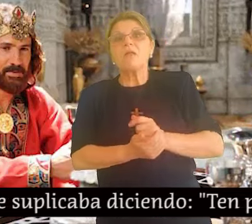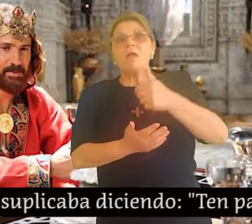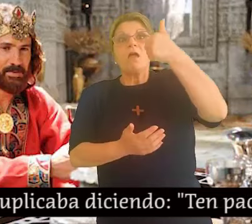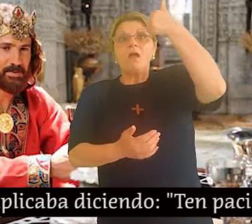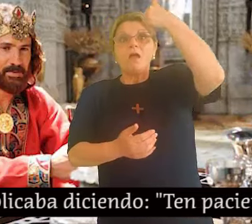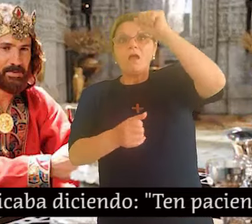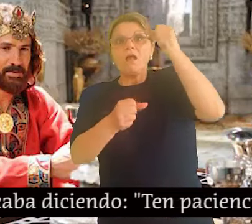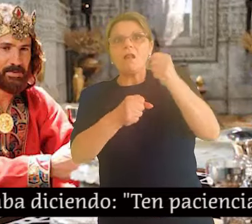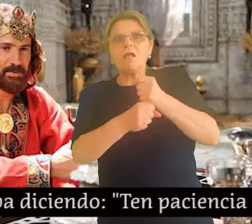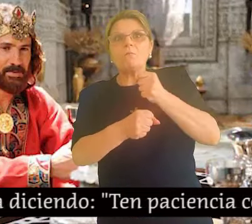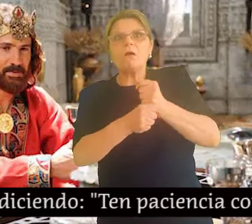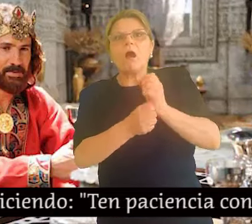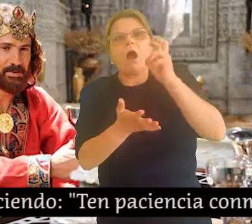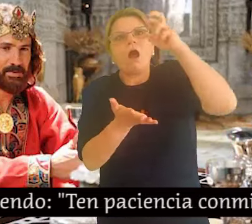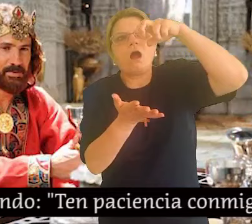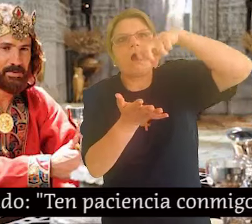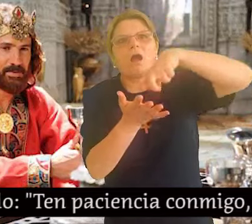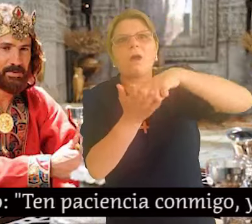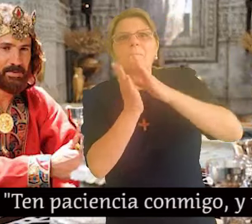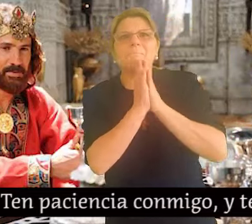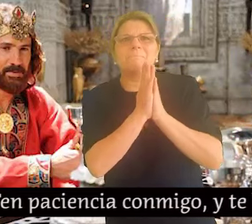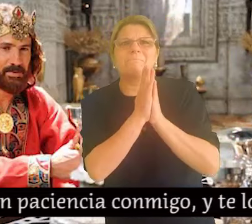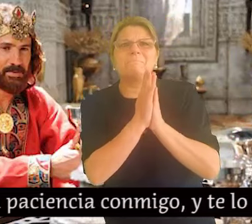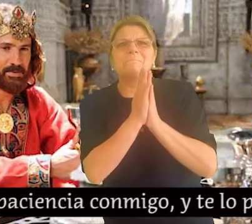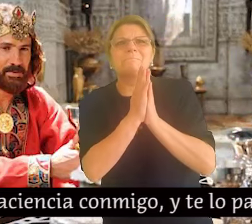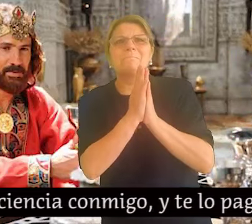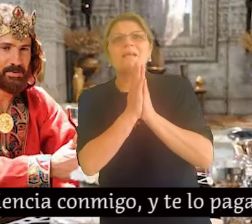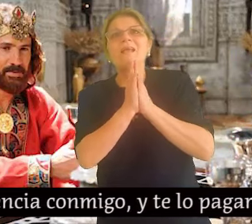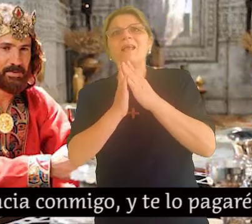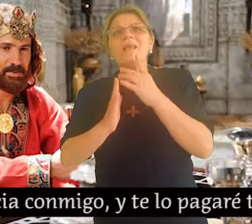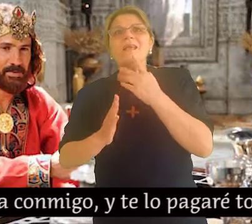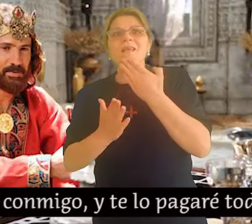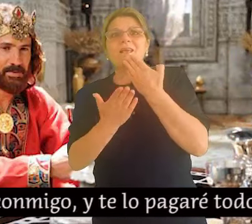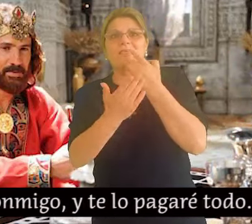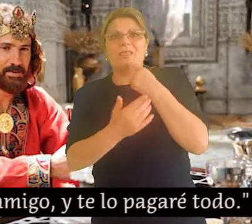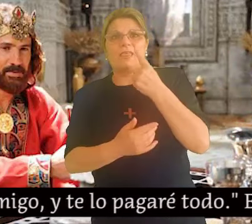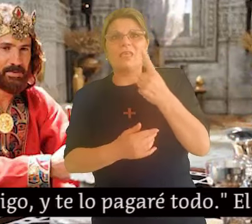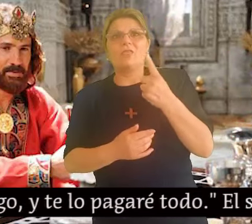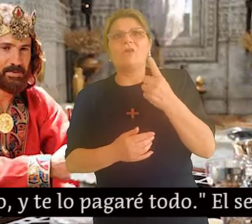hijos y todas sus posesiones. ¿Y qué pagará así?